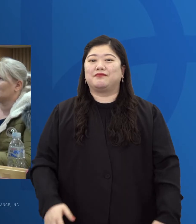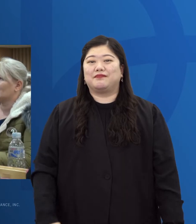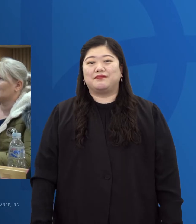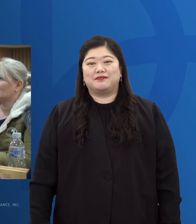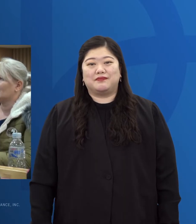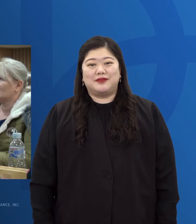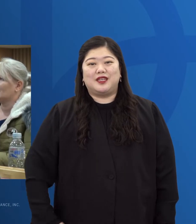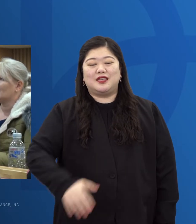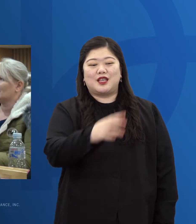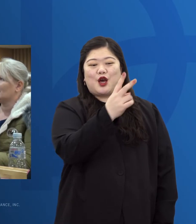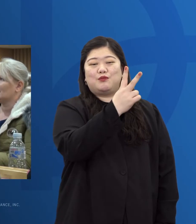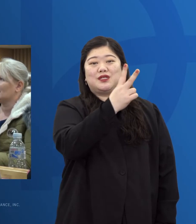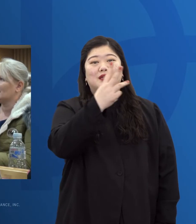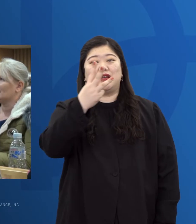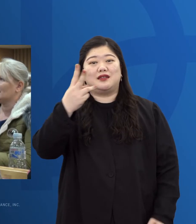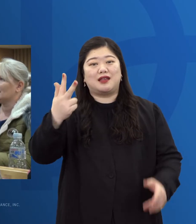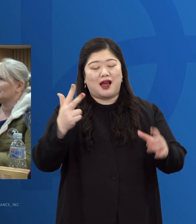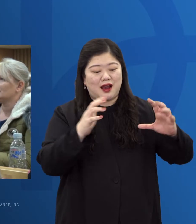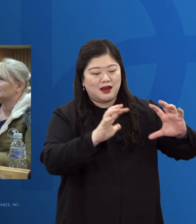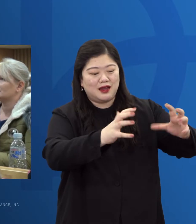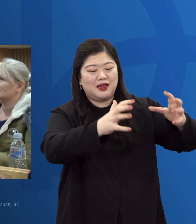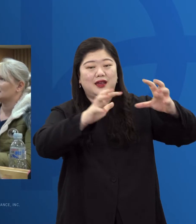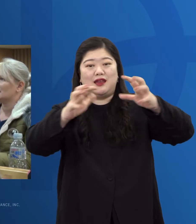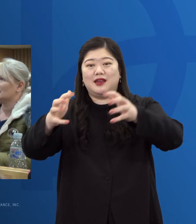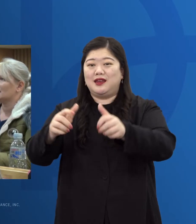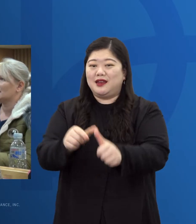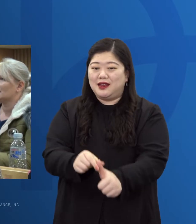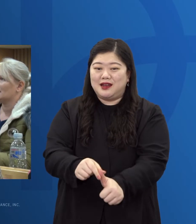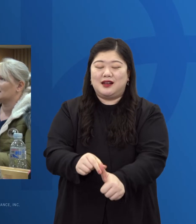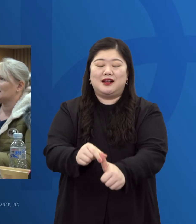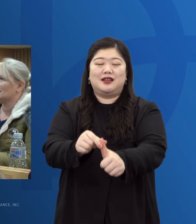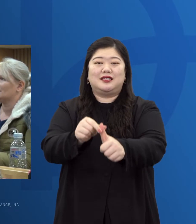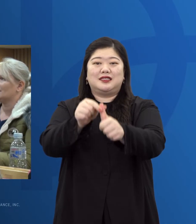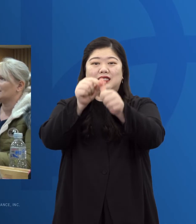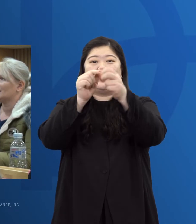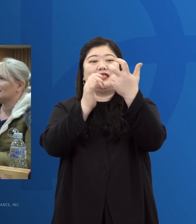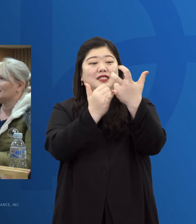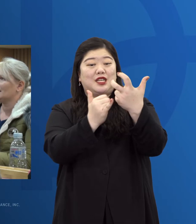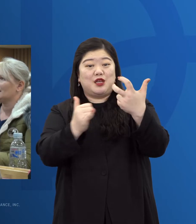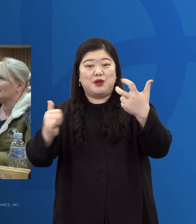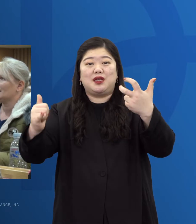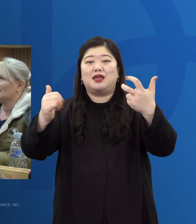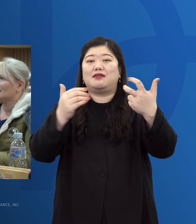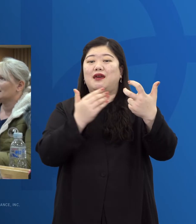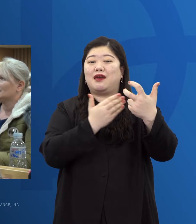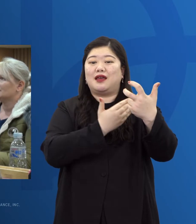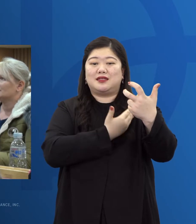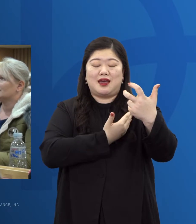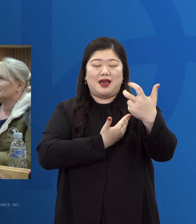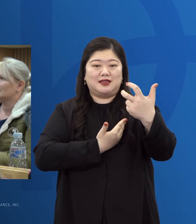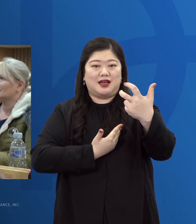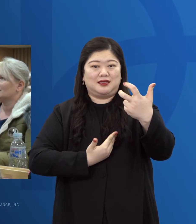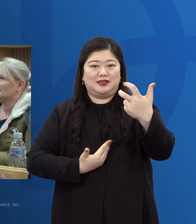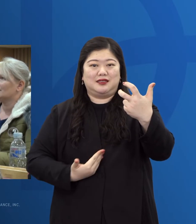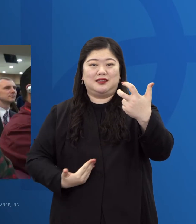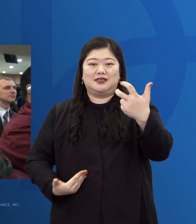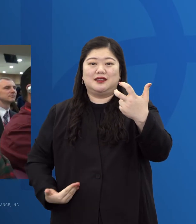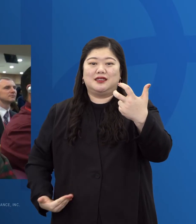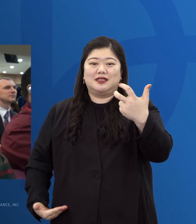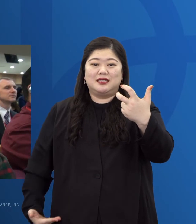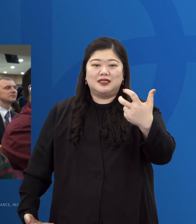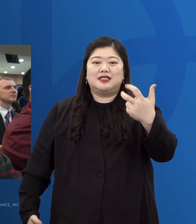2, 3, 7 살릴 70인의 제자들